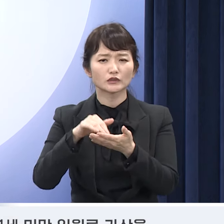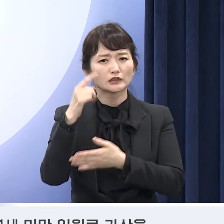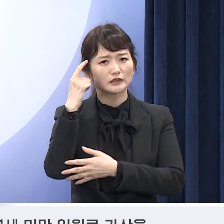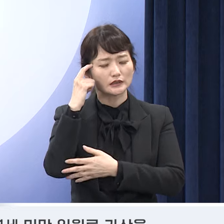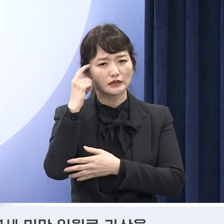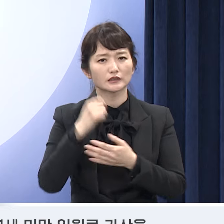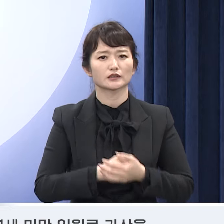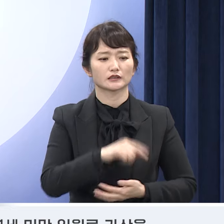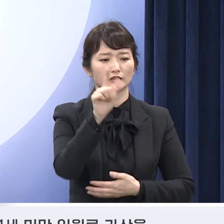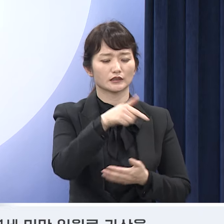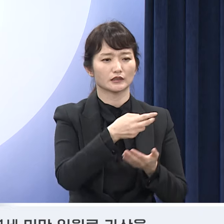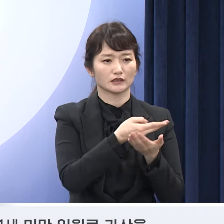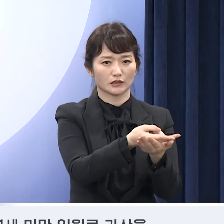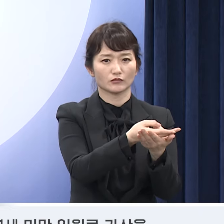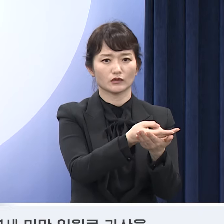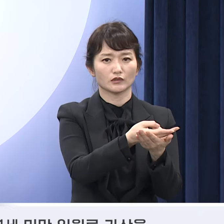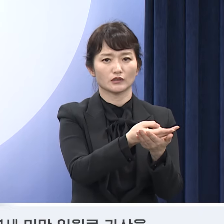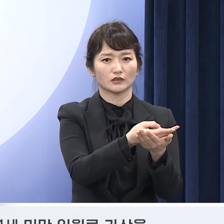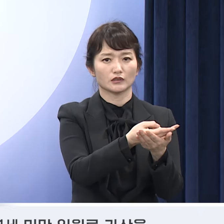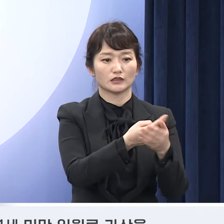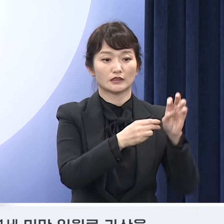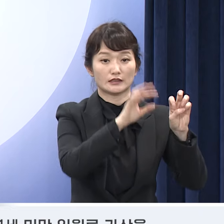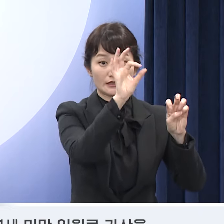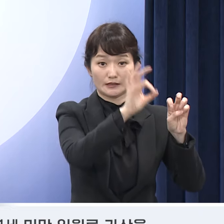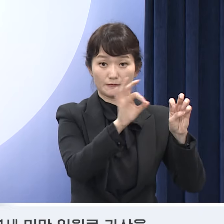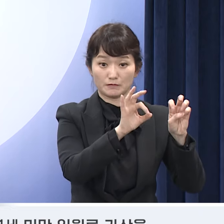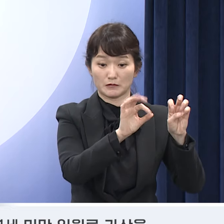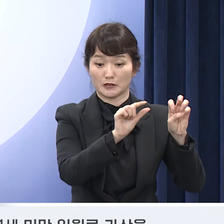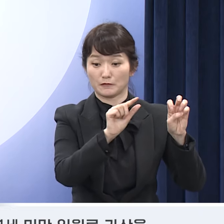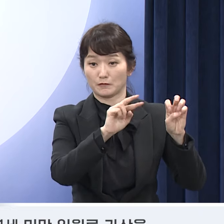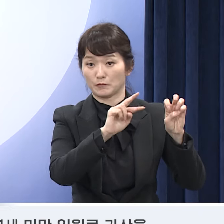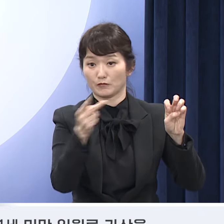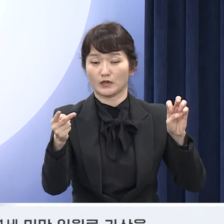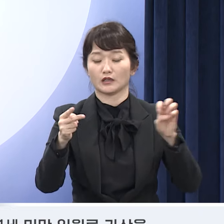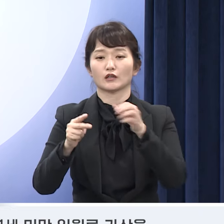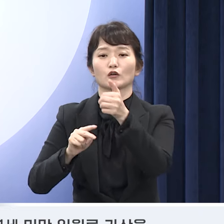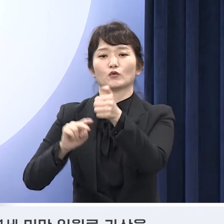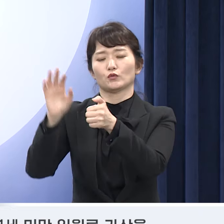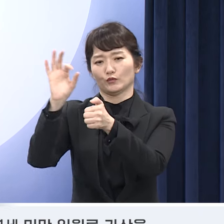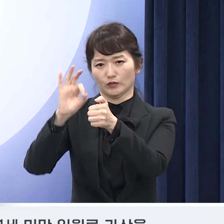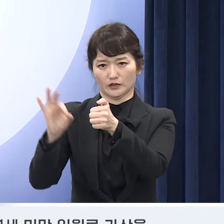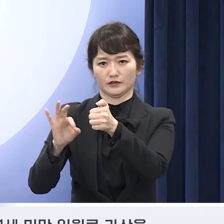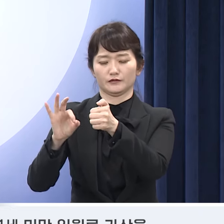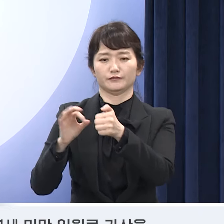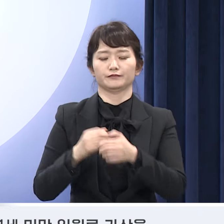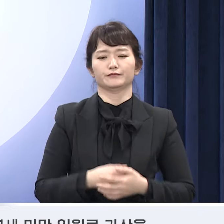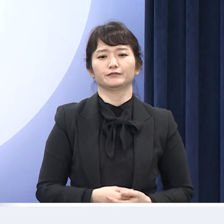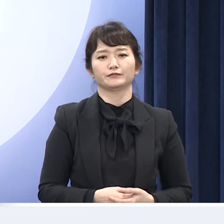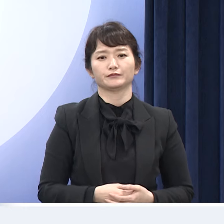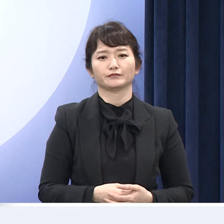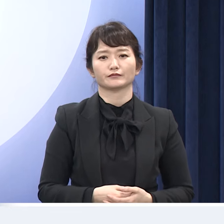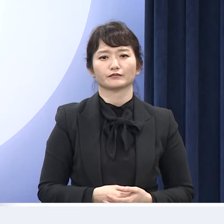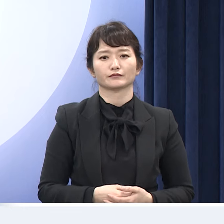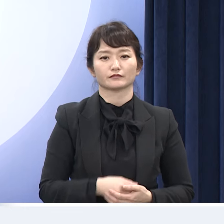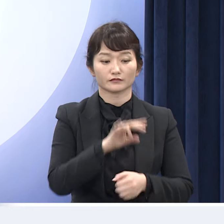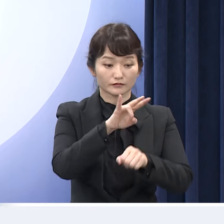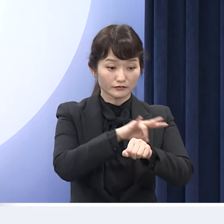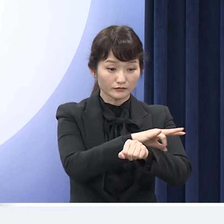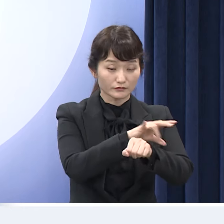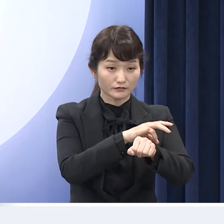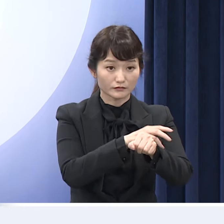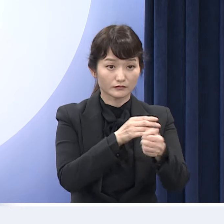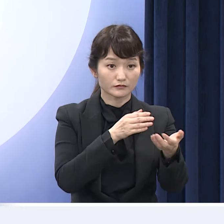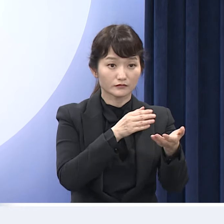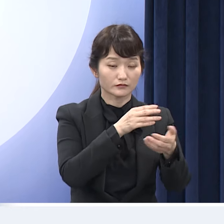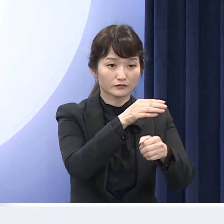입원료 가산을 30%에서 50%로 확대하였습니다. 24시간 전문의